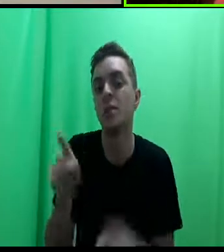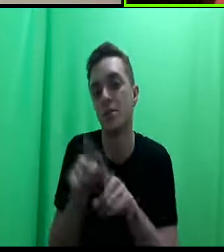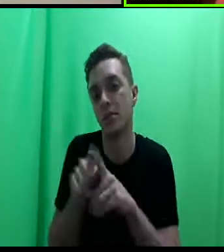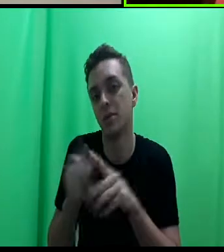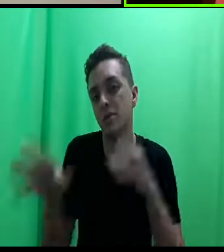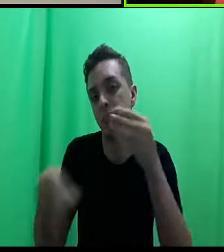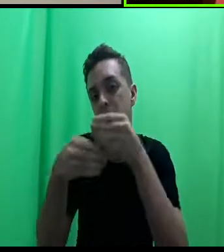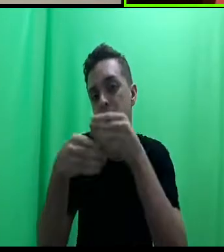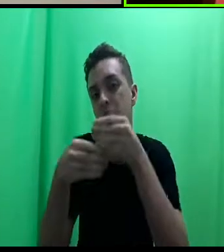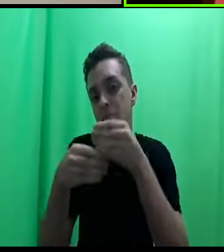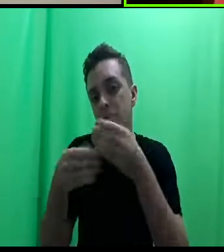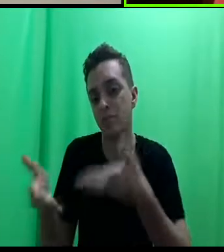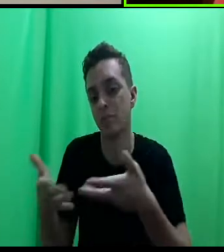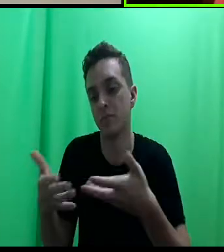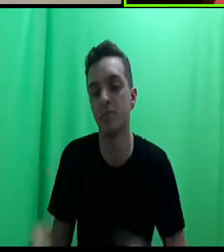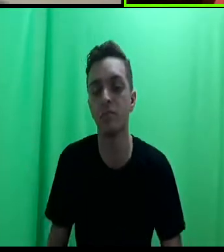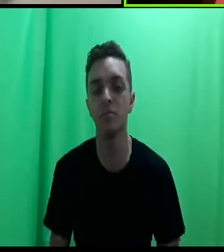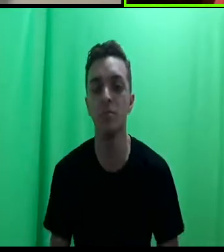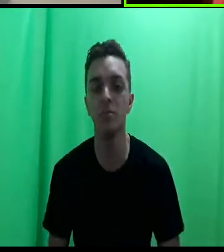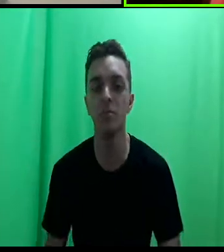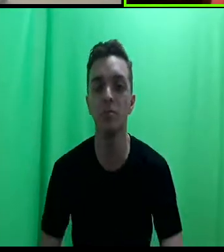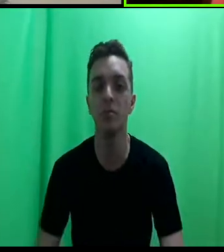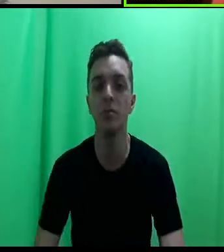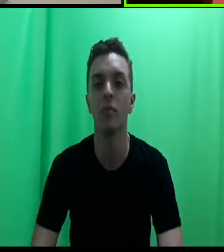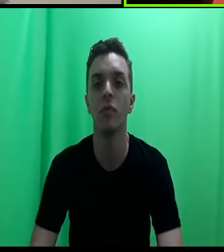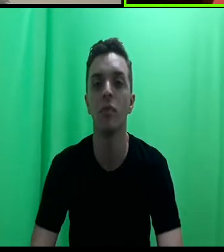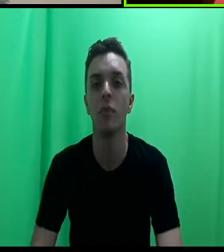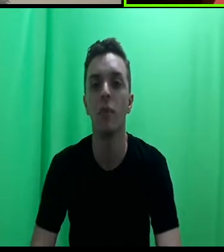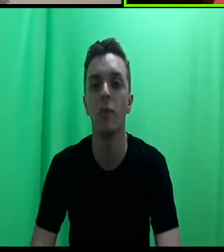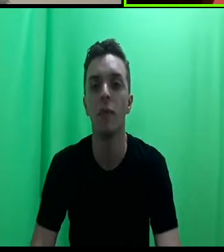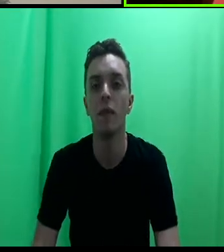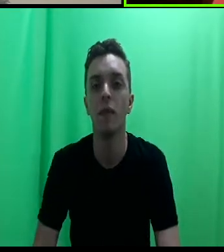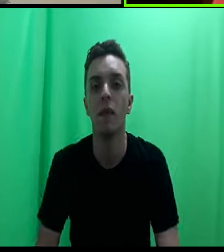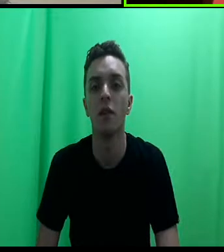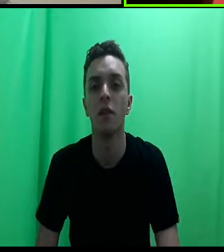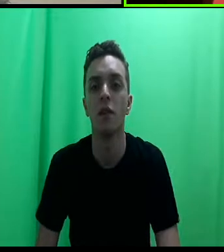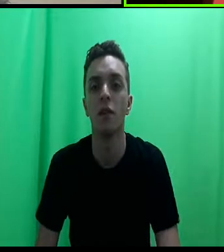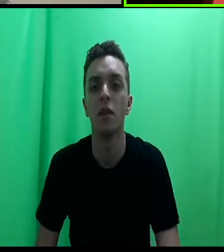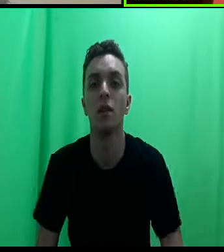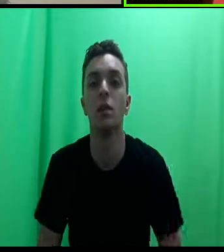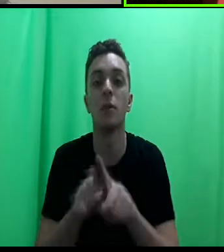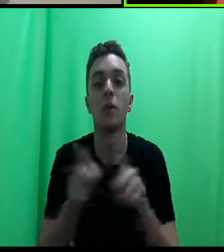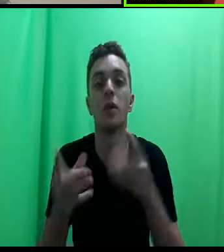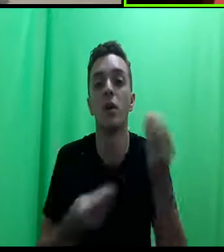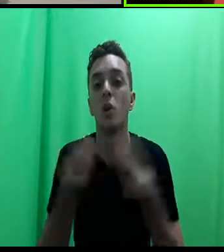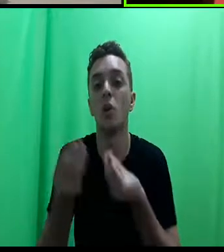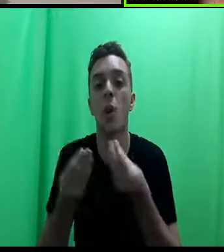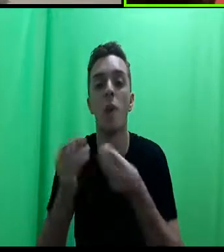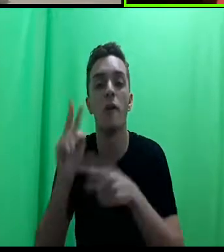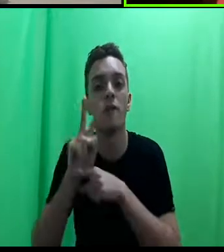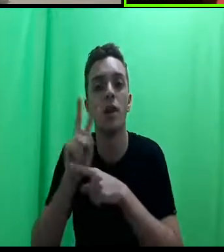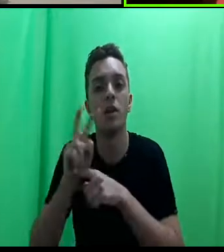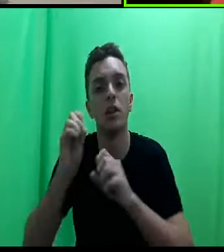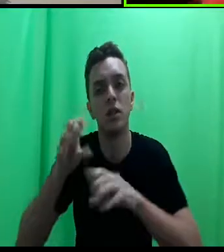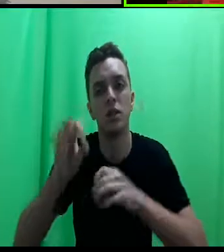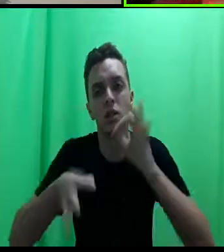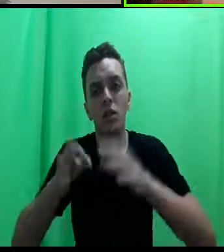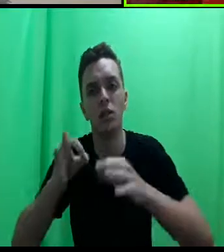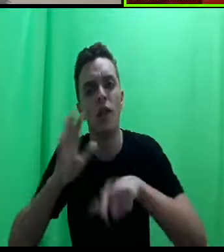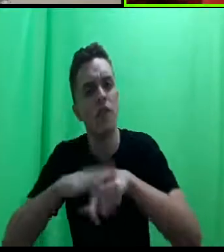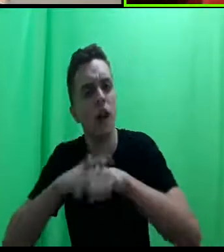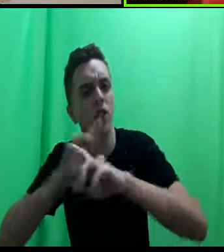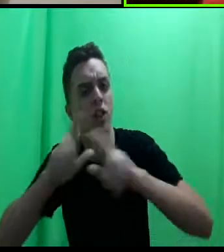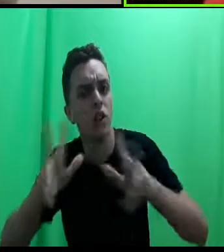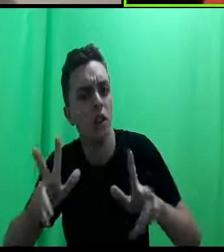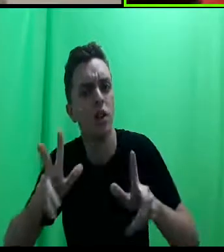teoria, lógico. E como é que atuam em relação ao ensino jurídico, se fazem alguma diferença ou não, ou